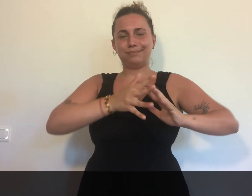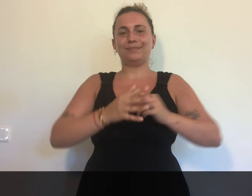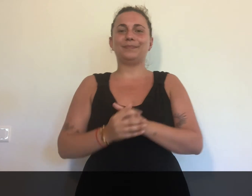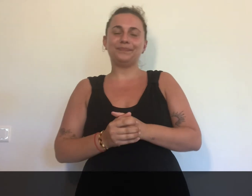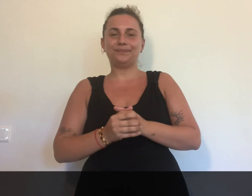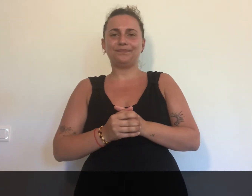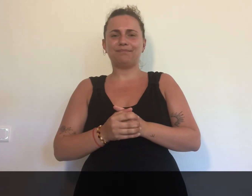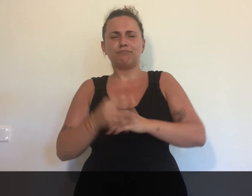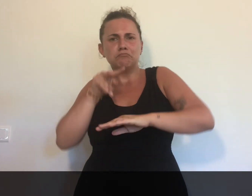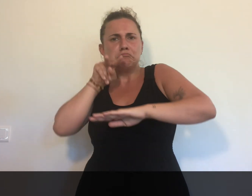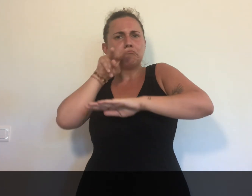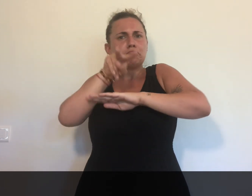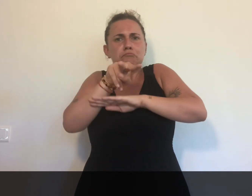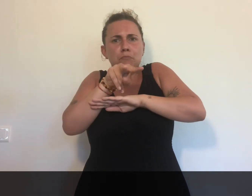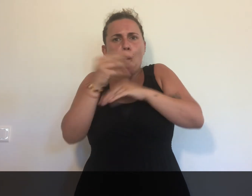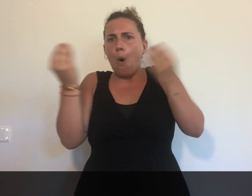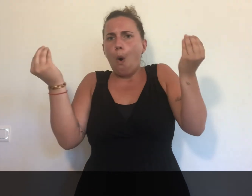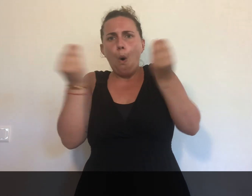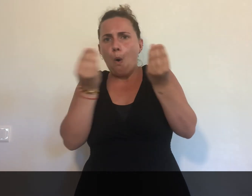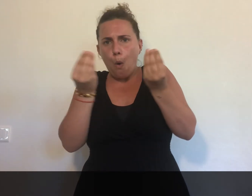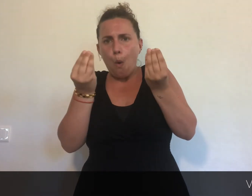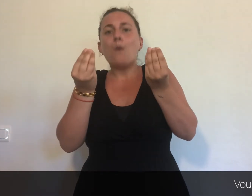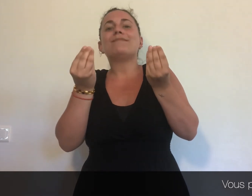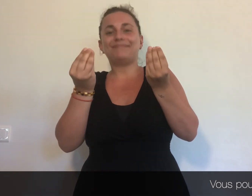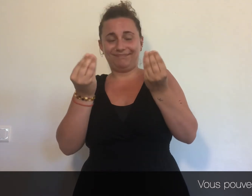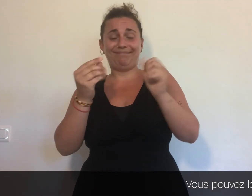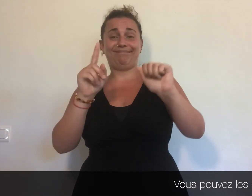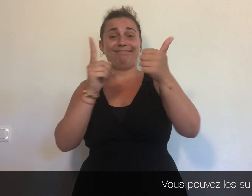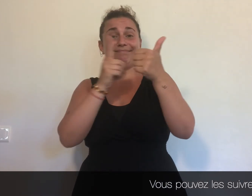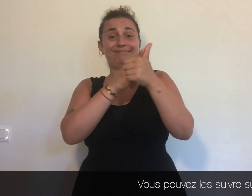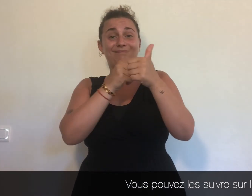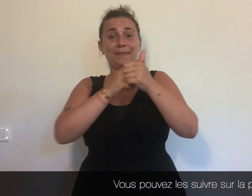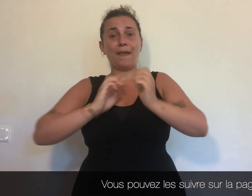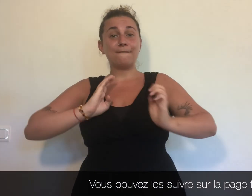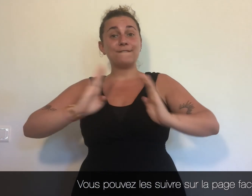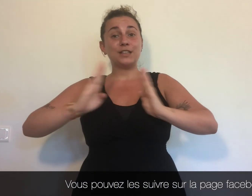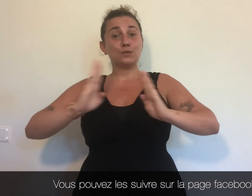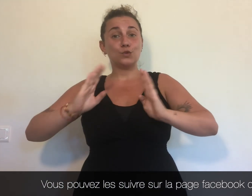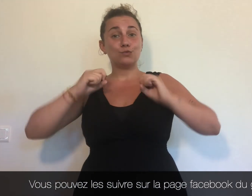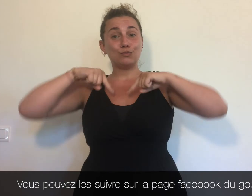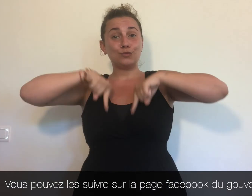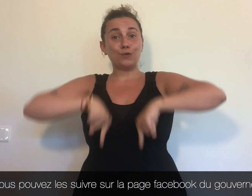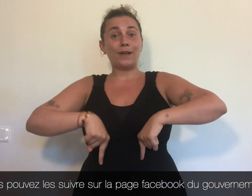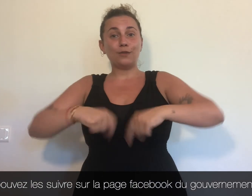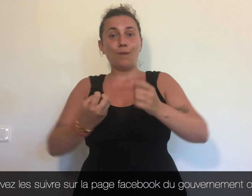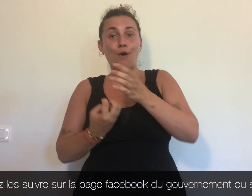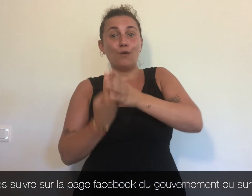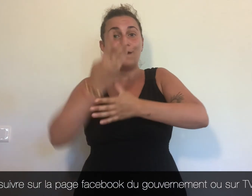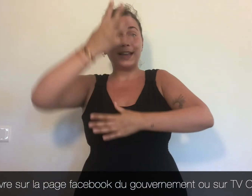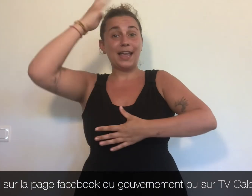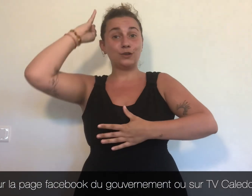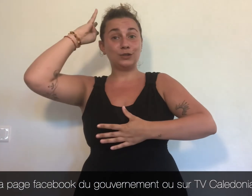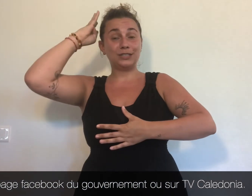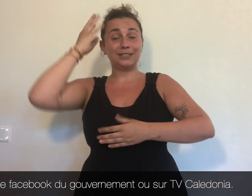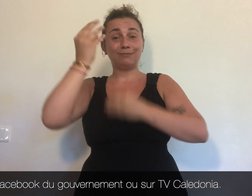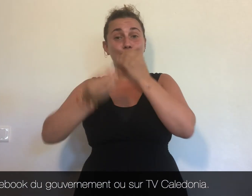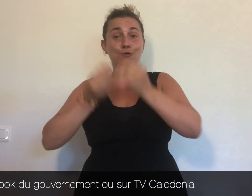Vous pouvez les suivre sur la page Facebook du gouvernement de la Nouvelle-Calédonie Ou sur TV Calédonia